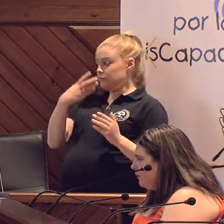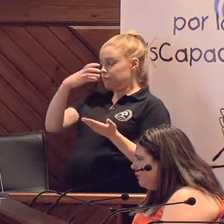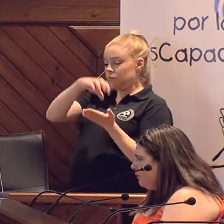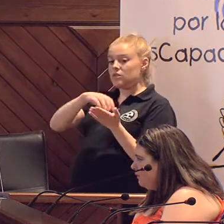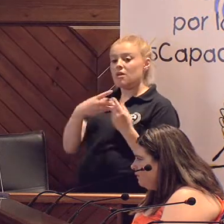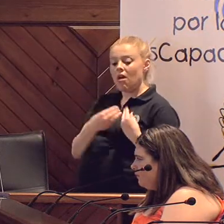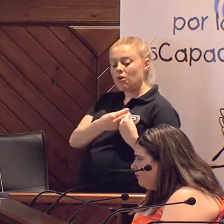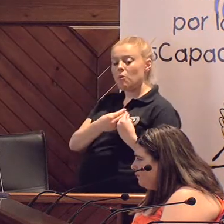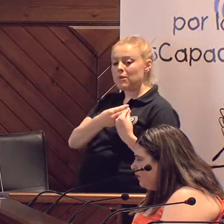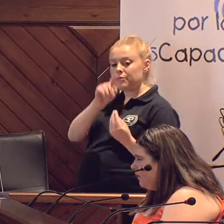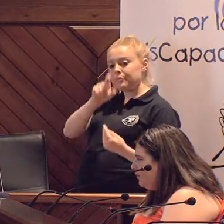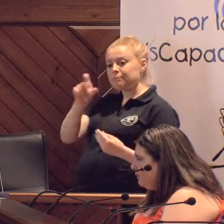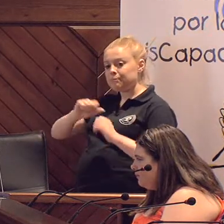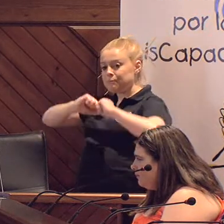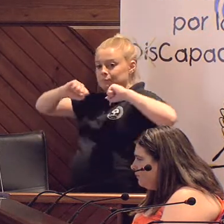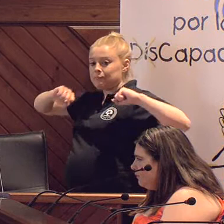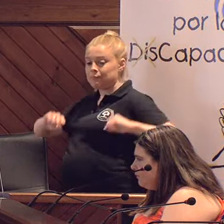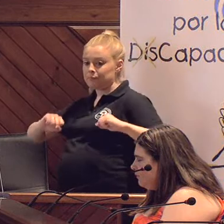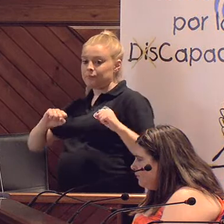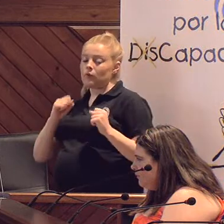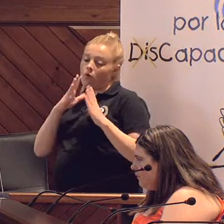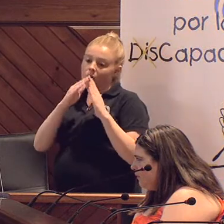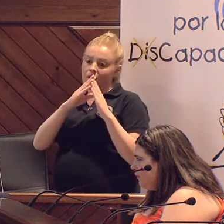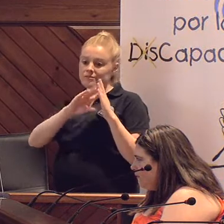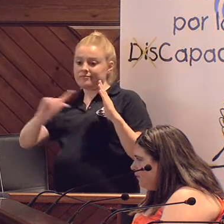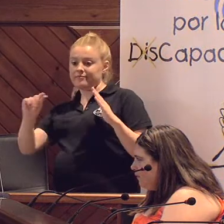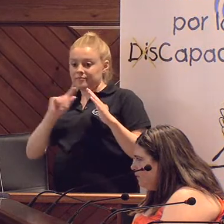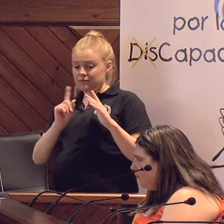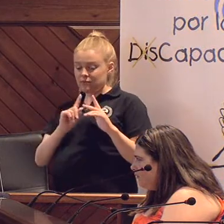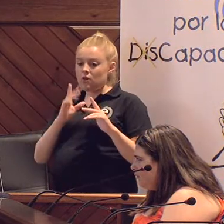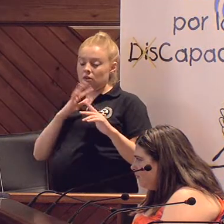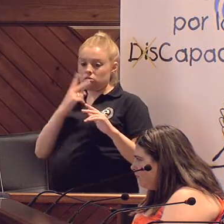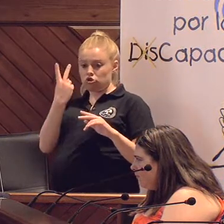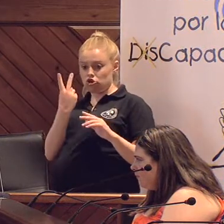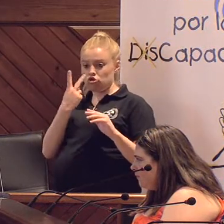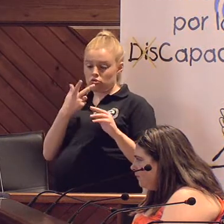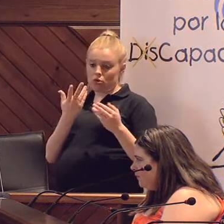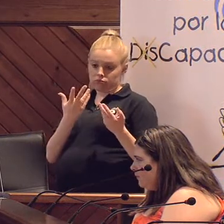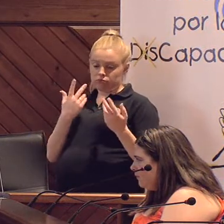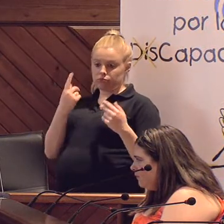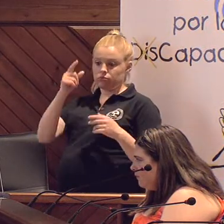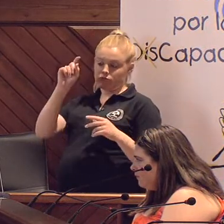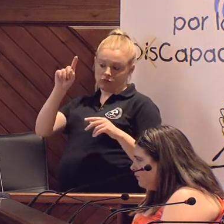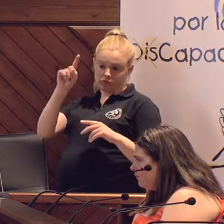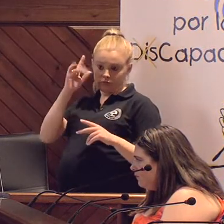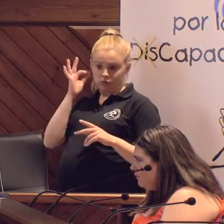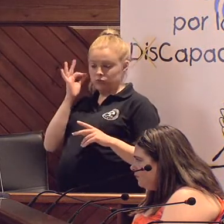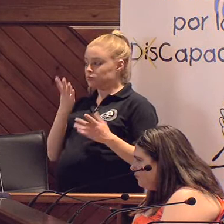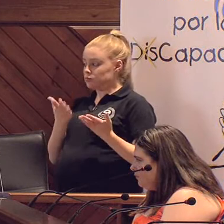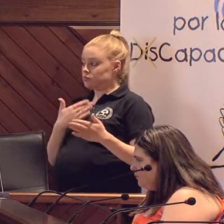acompañamiento de personas mayores o personas que no pueden salir de casa? Y, de hecho, hay dos monitores que están rotando por los casos que tenemos.